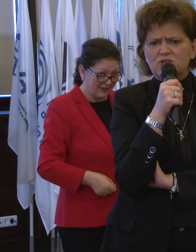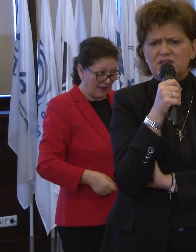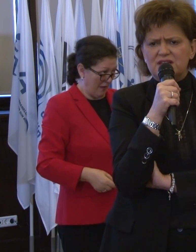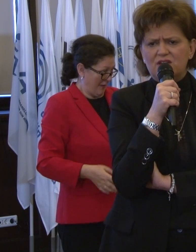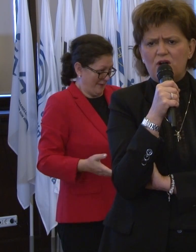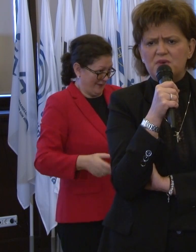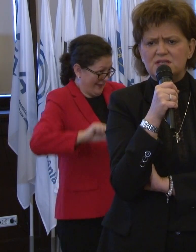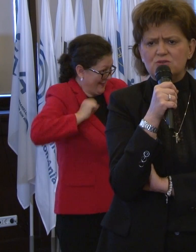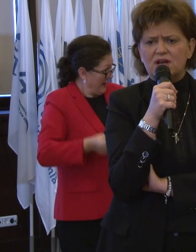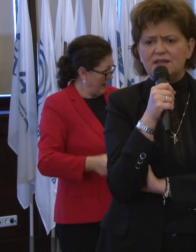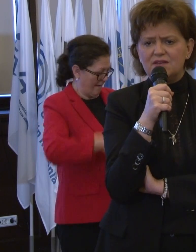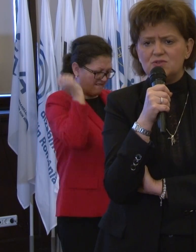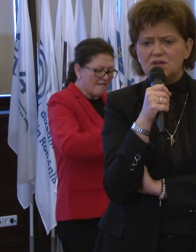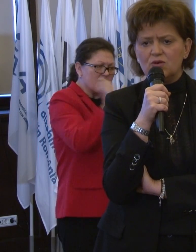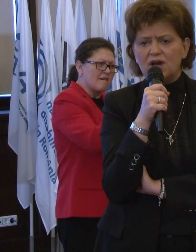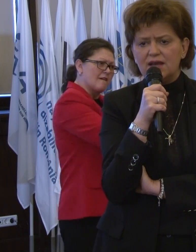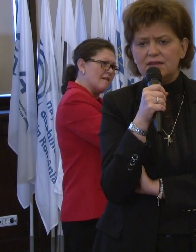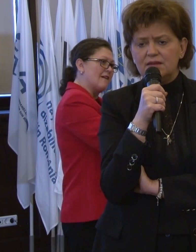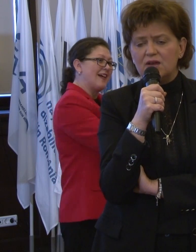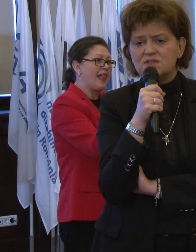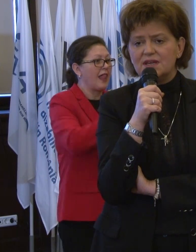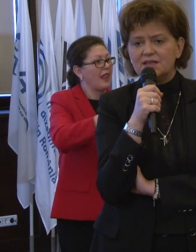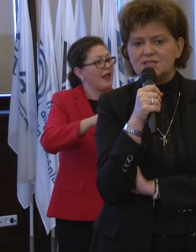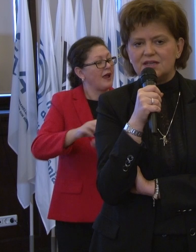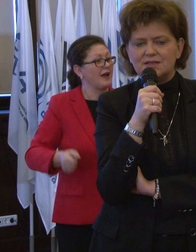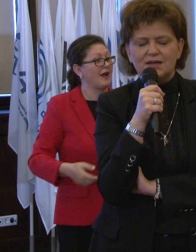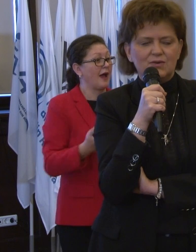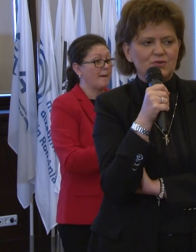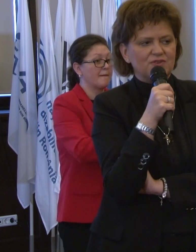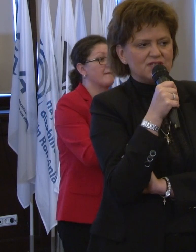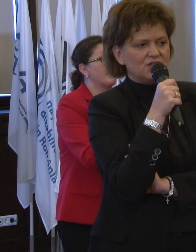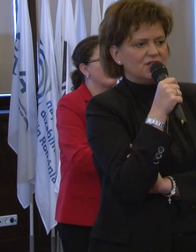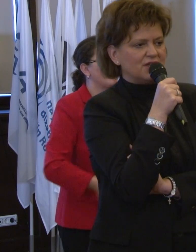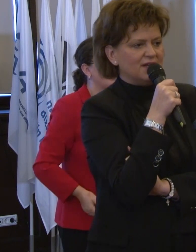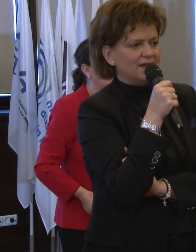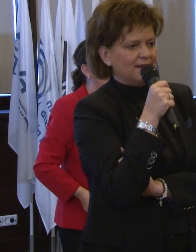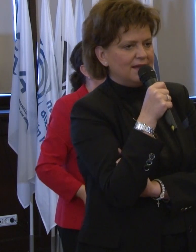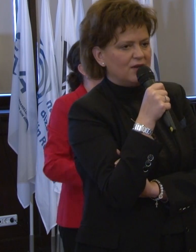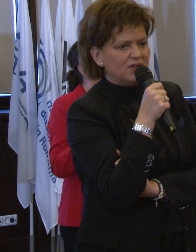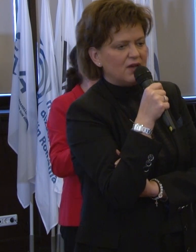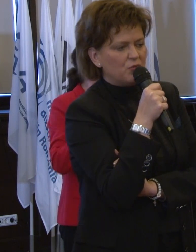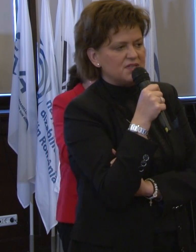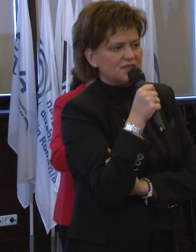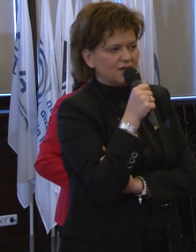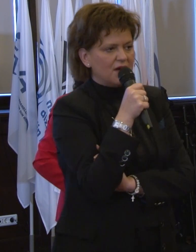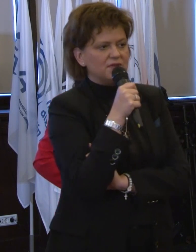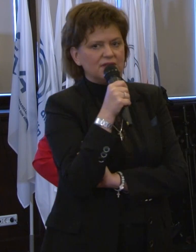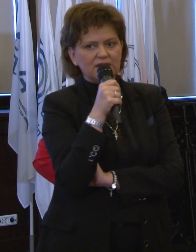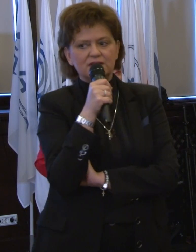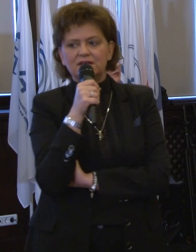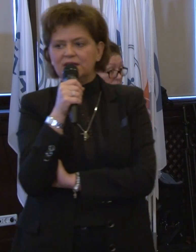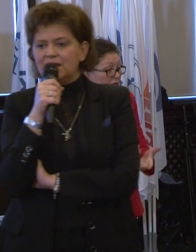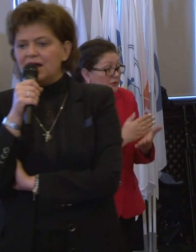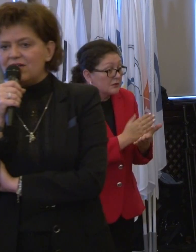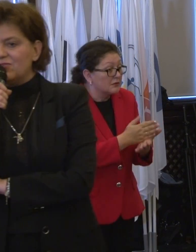cei la noi în județ, le dau amenzi astăzi la televiziunile locale, dar nu înțeleg de ce. Ca, au, nu trebuie să știi de ce. De la noi, de la comisie. Ne-am